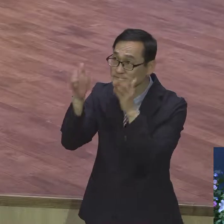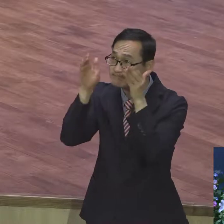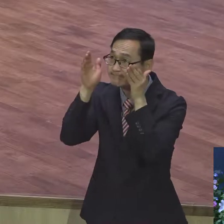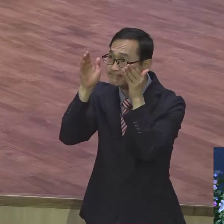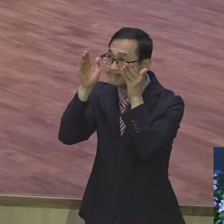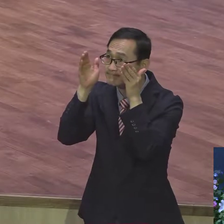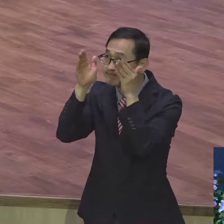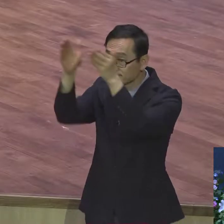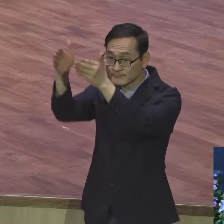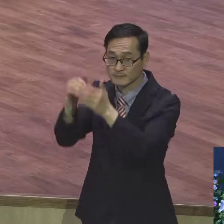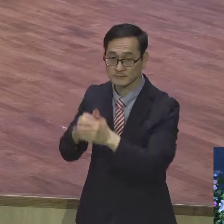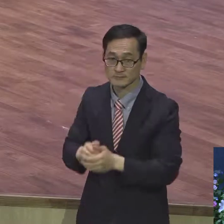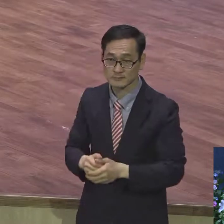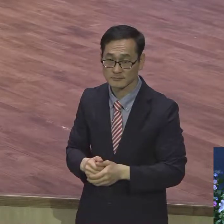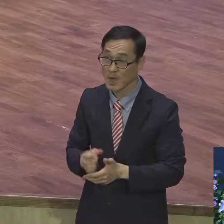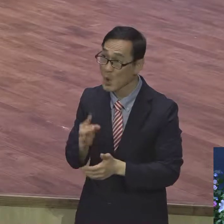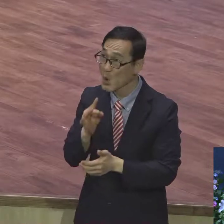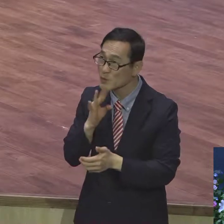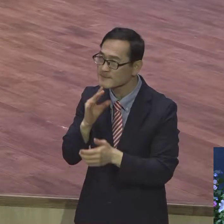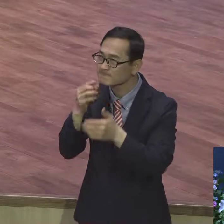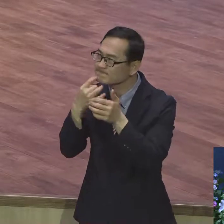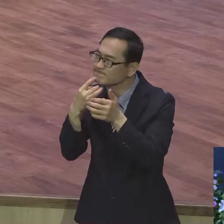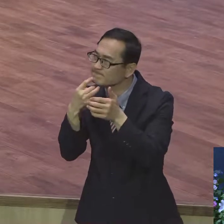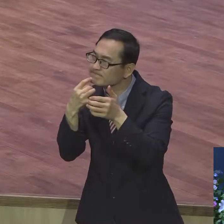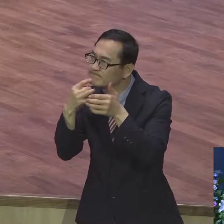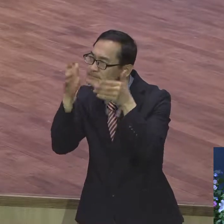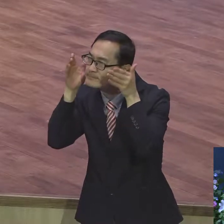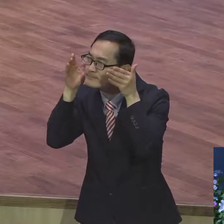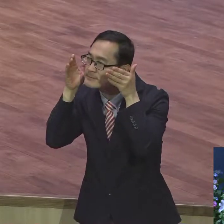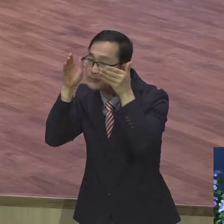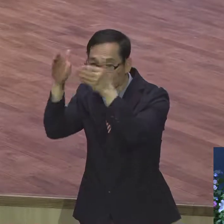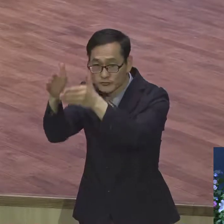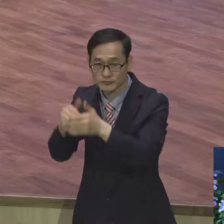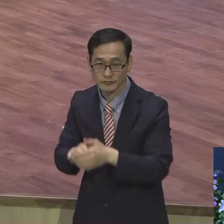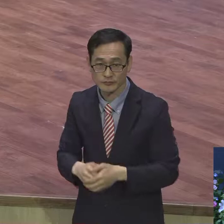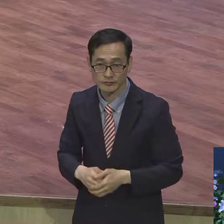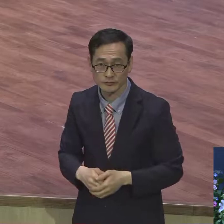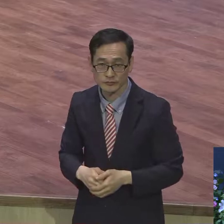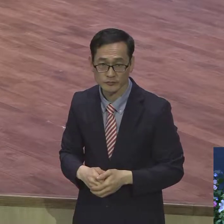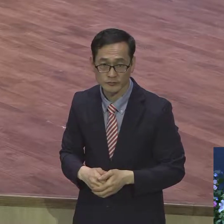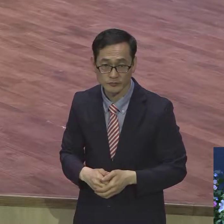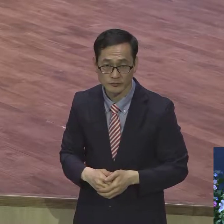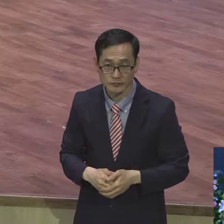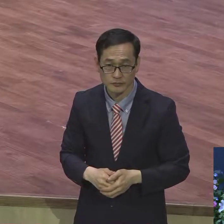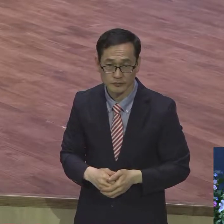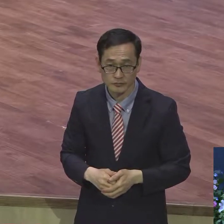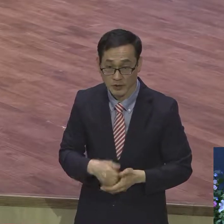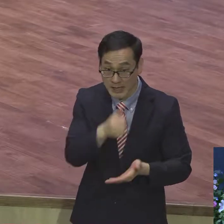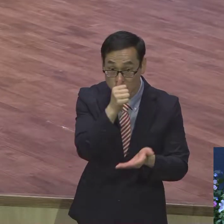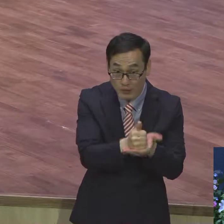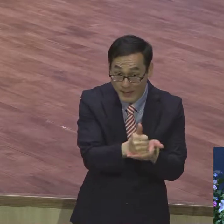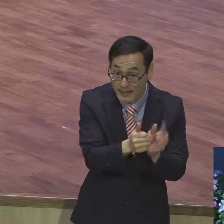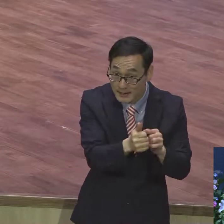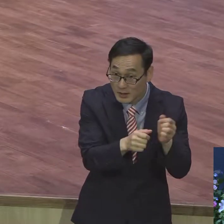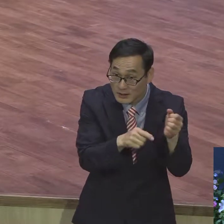방향을 맞추고 오직 그리스도 집중 죄라고 하는 단어는 히브리 말로 하말티아랍니다.